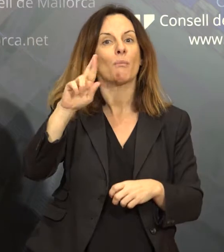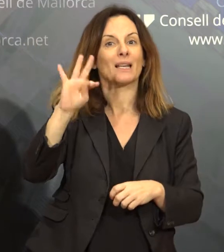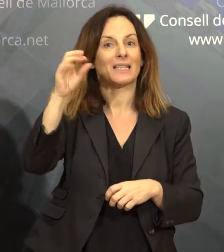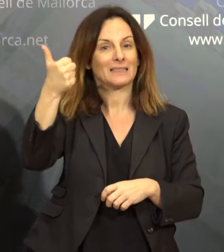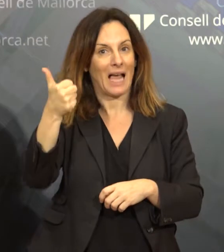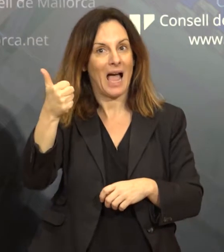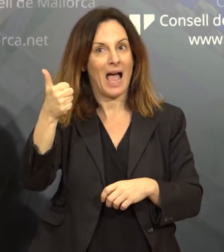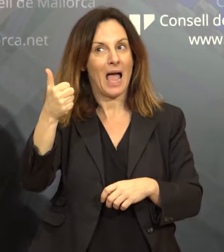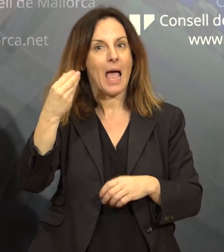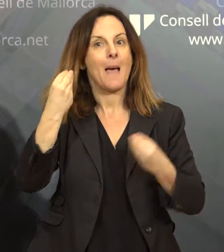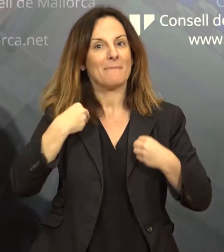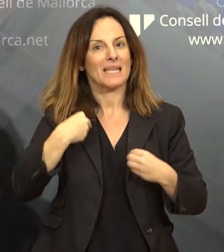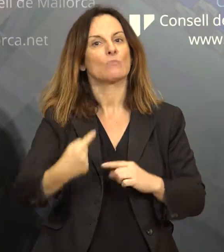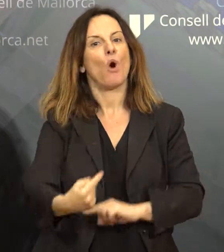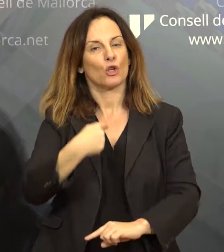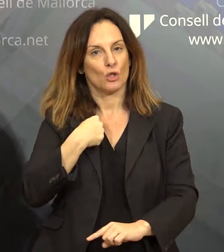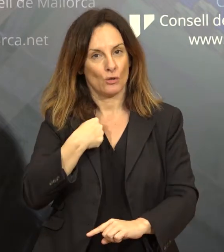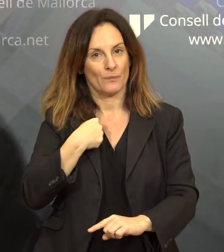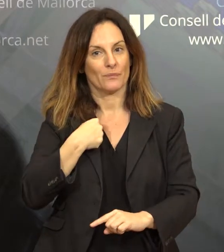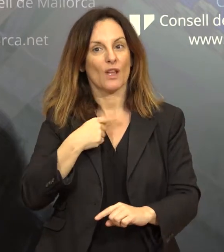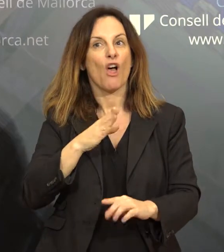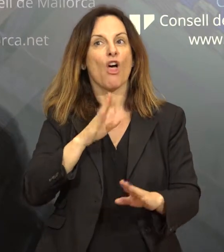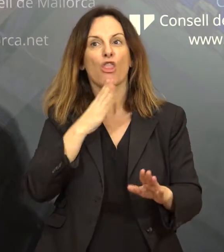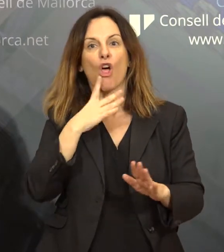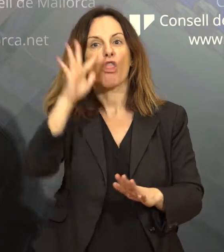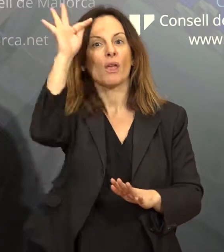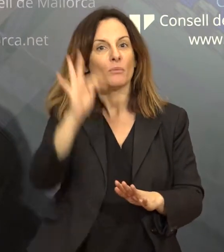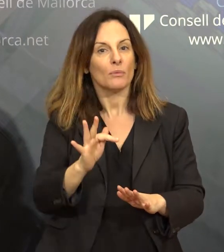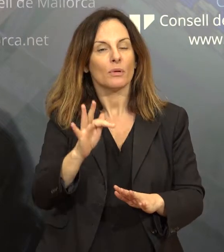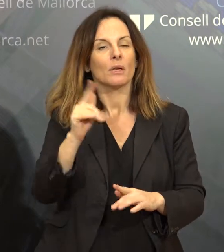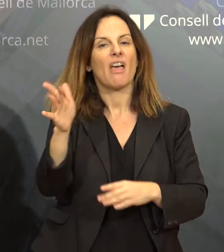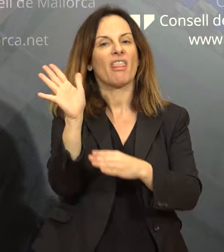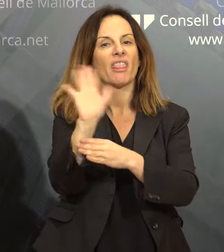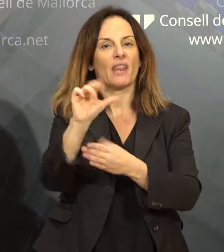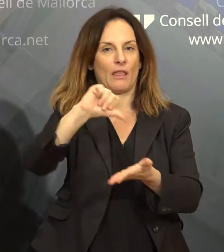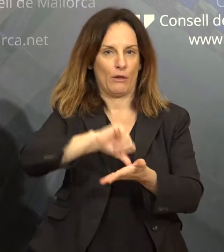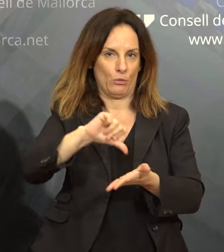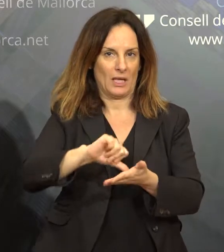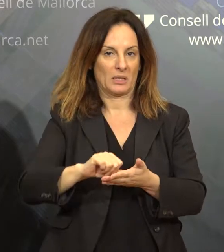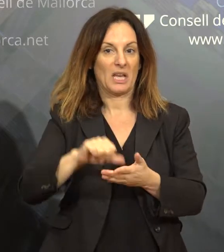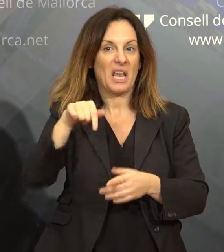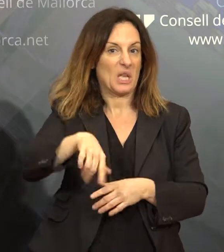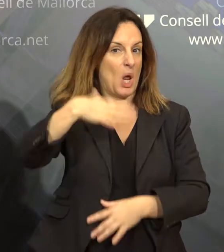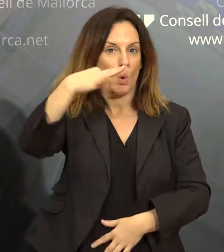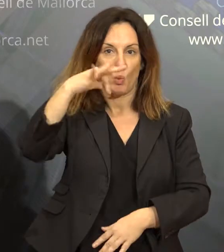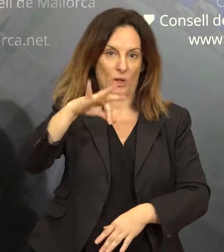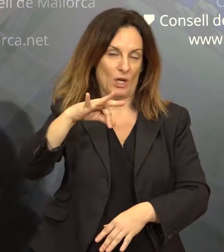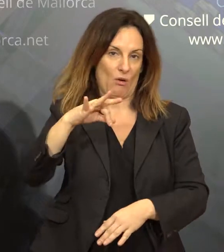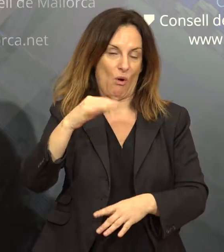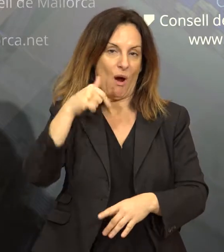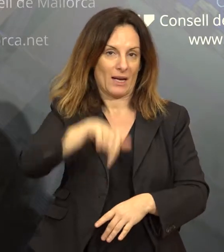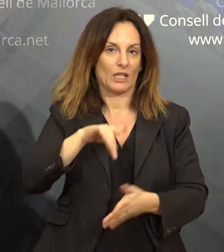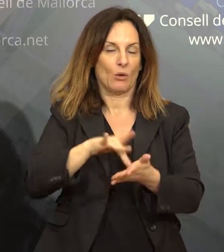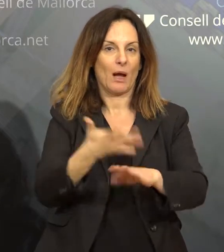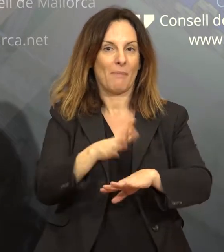Són un dels dos actos que farem en Palma perquè tots els altres els portem els portem per tota la geografia mallorquina. I el